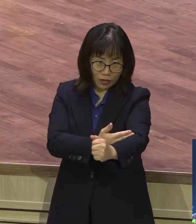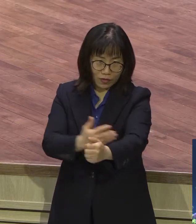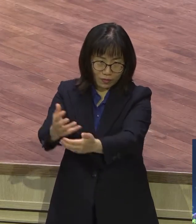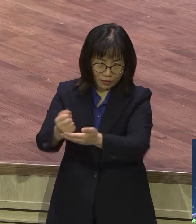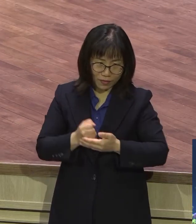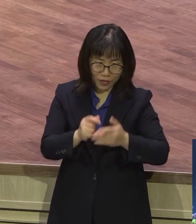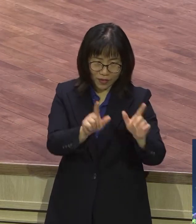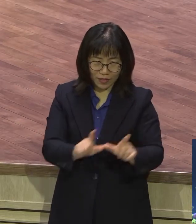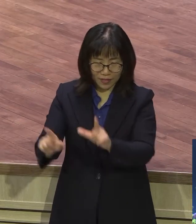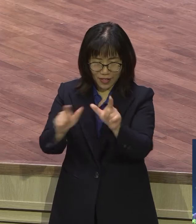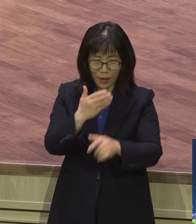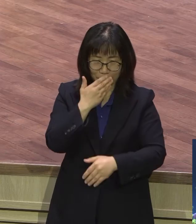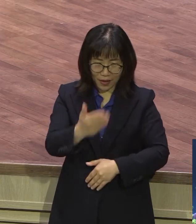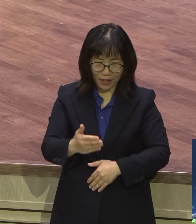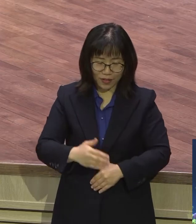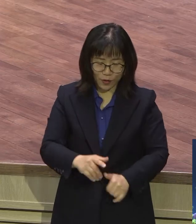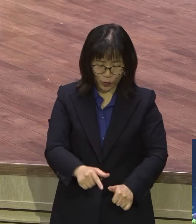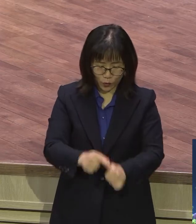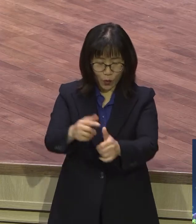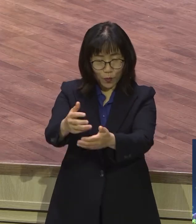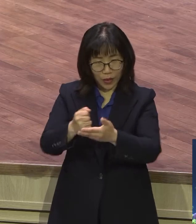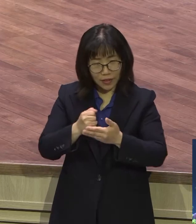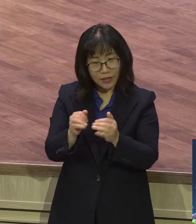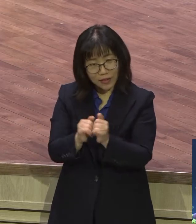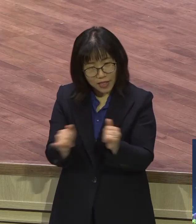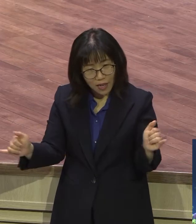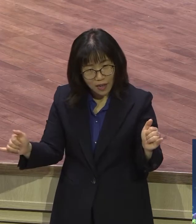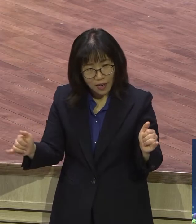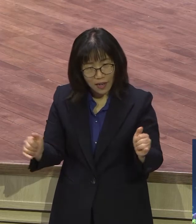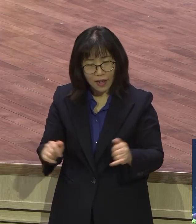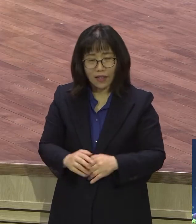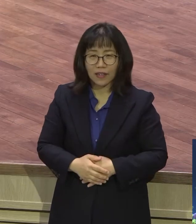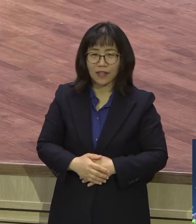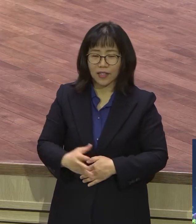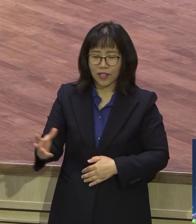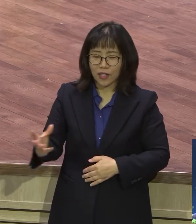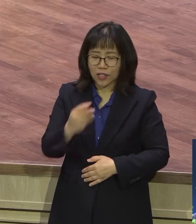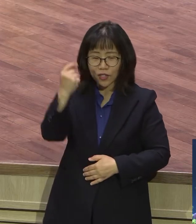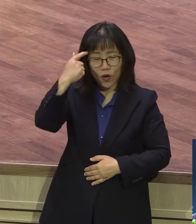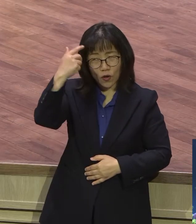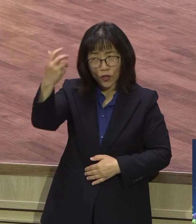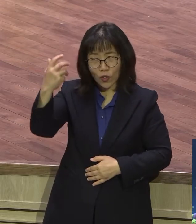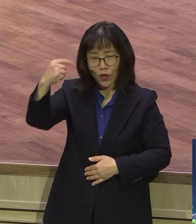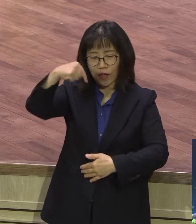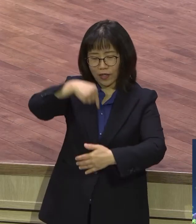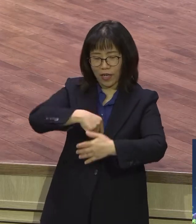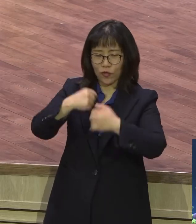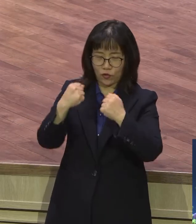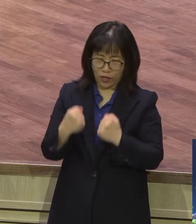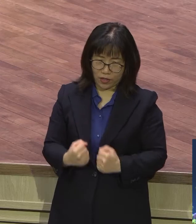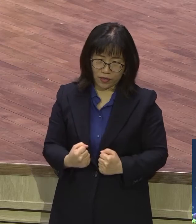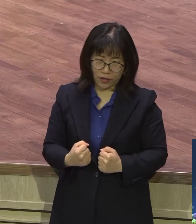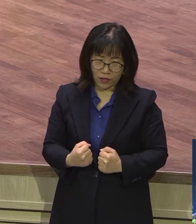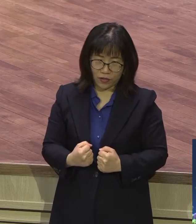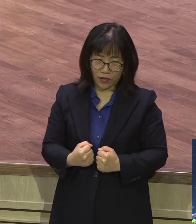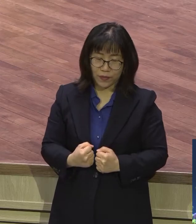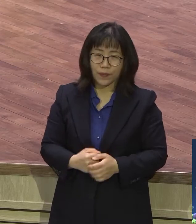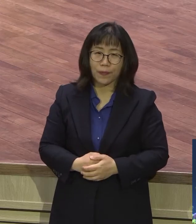받은 하나님의 자녀에게는 한산도 빡이 없이 뭐 하세요? 성령께서 내주어 계십니다. 예수님을 영접하는